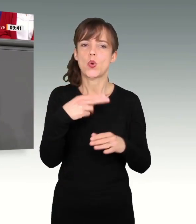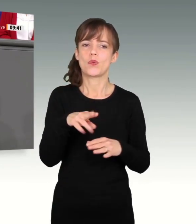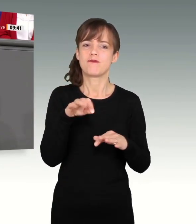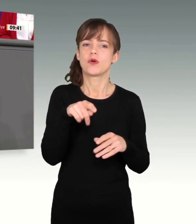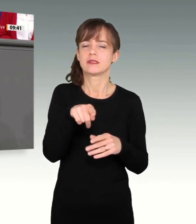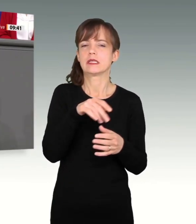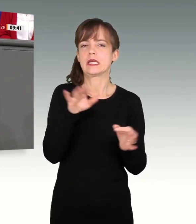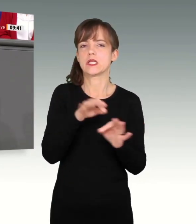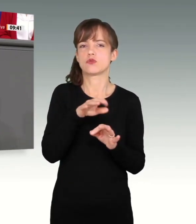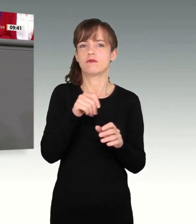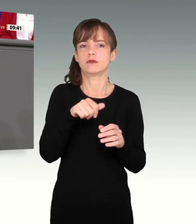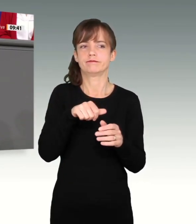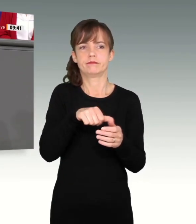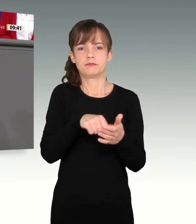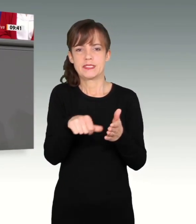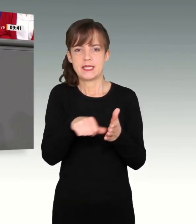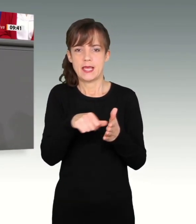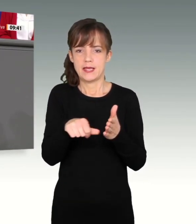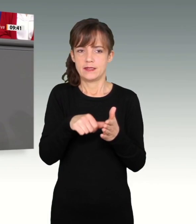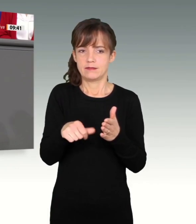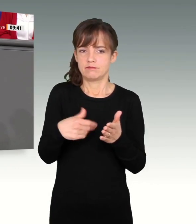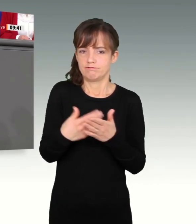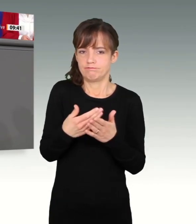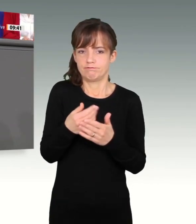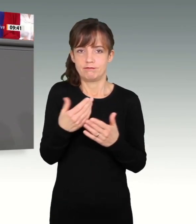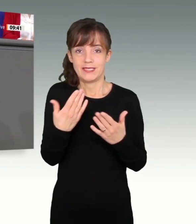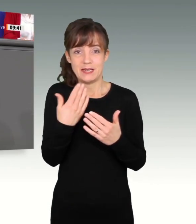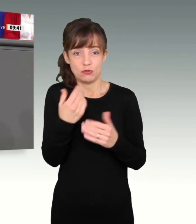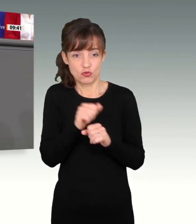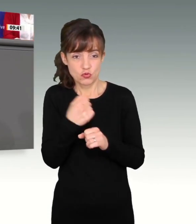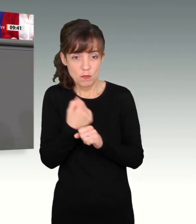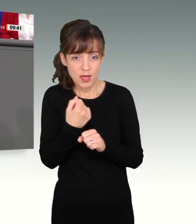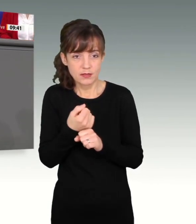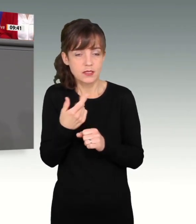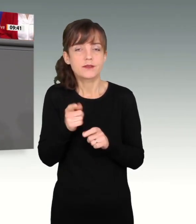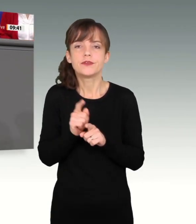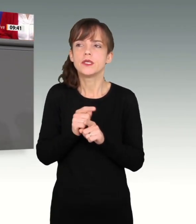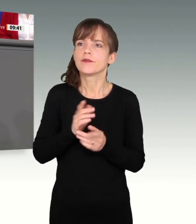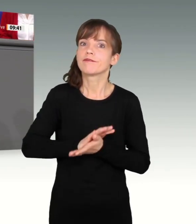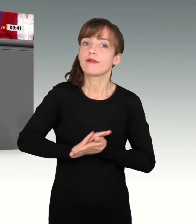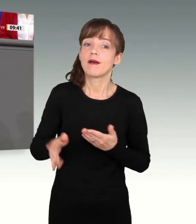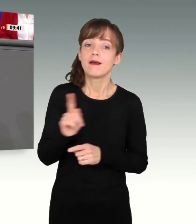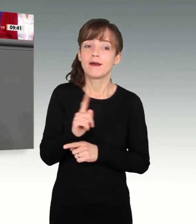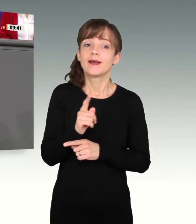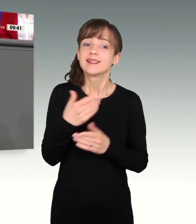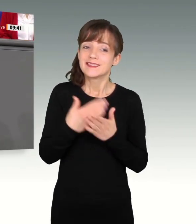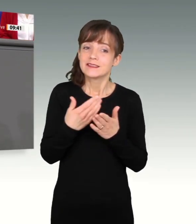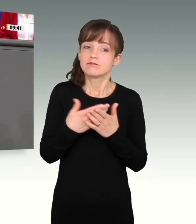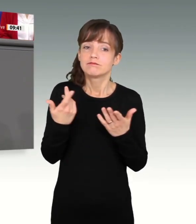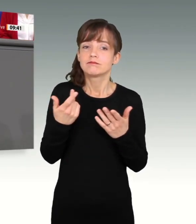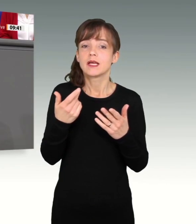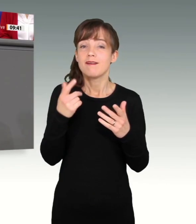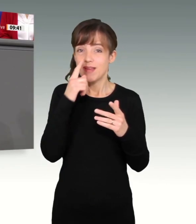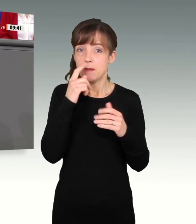wenn man Klimaschutz macht, dann sagen wir auch klar, das gibt es nicht zum Nulltarif. Aber wenn man keinen Klimaschutz macht, dann wird es am Ende richtig, richtig